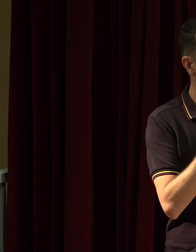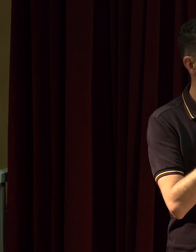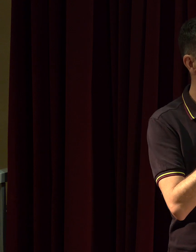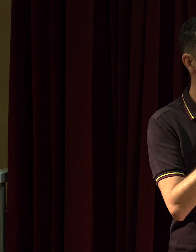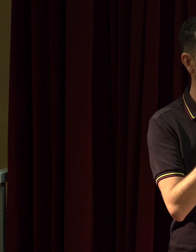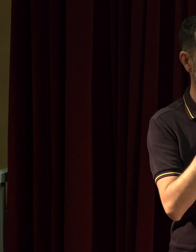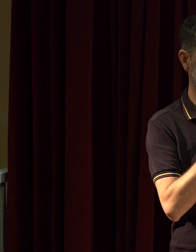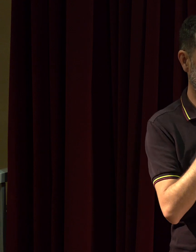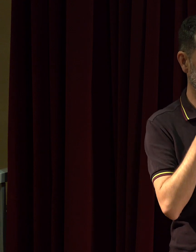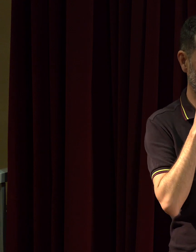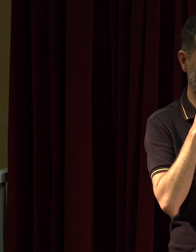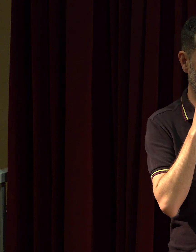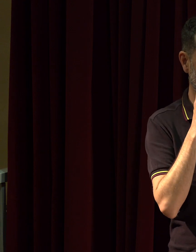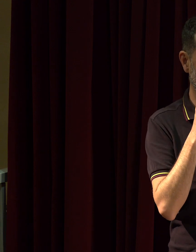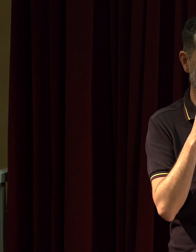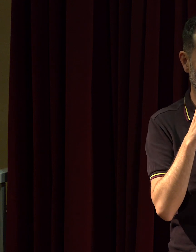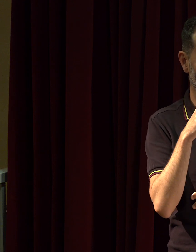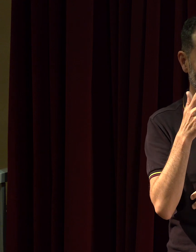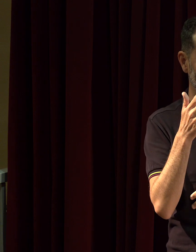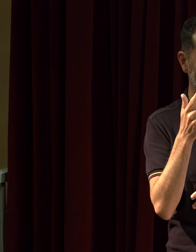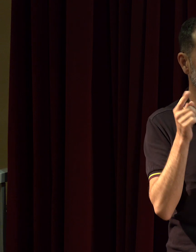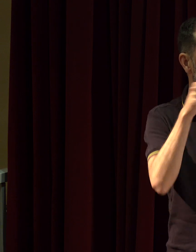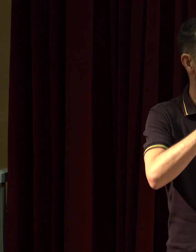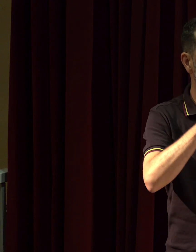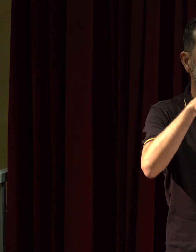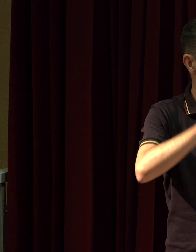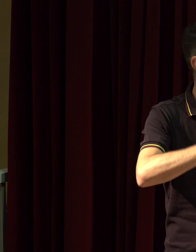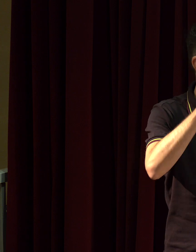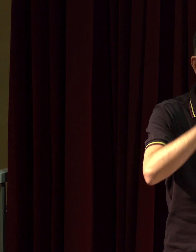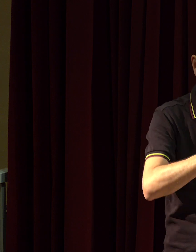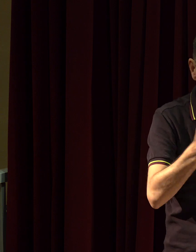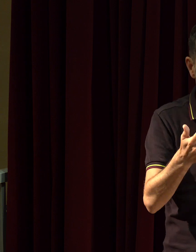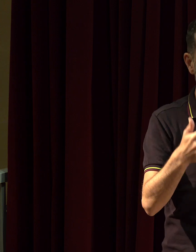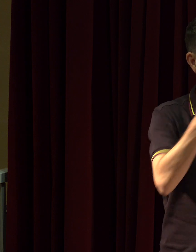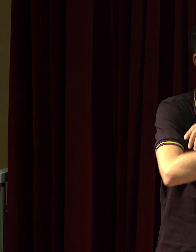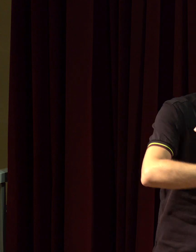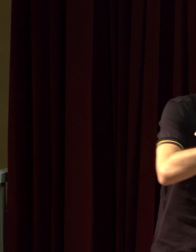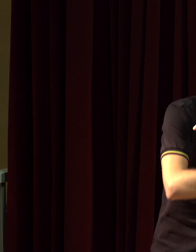puissances différentes selon les modèles. Après,